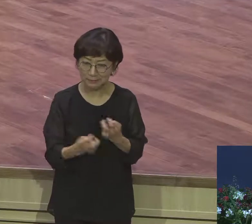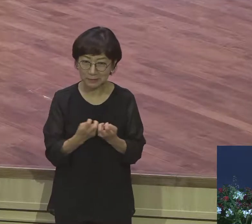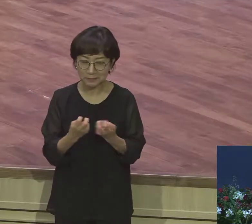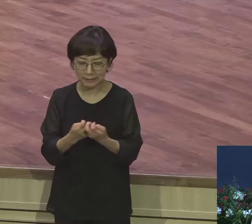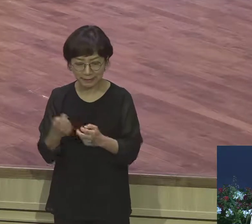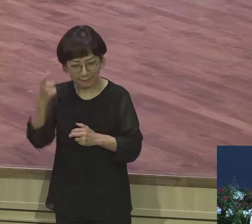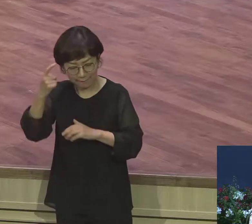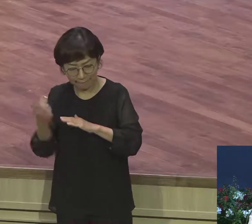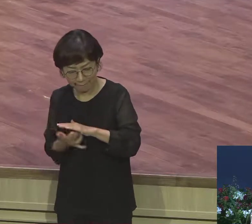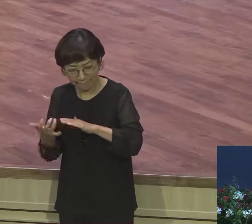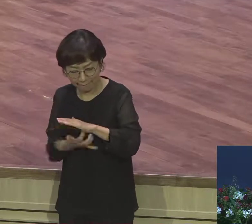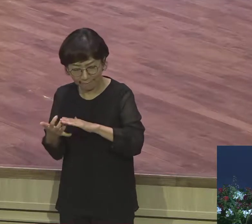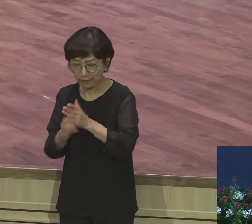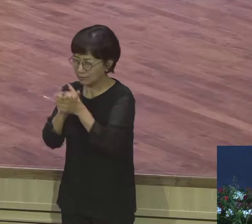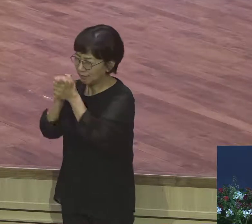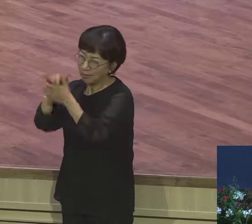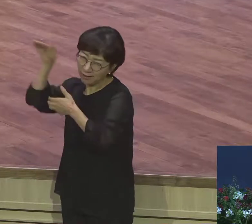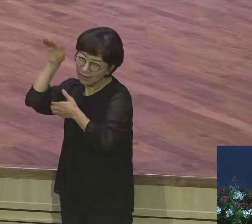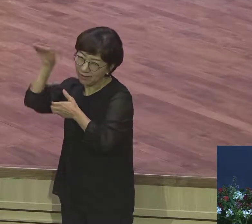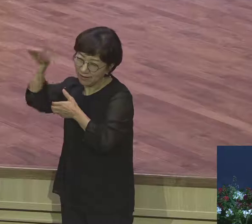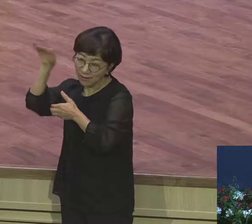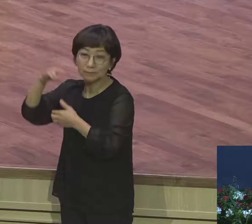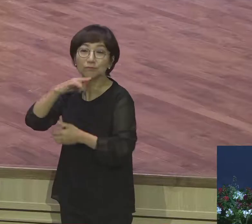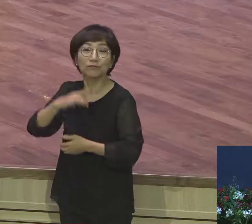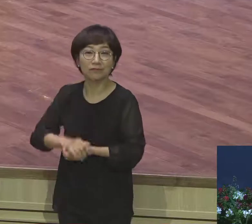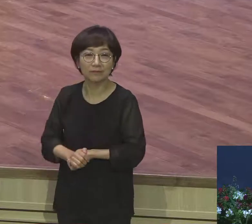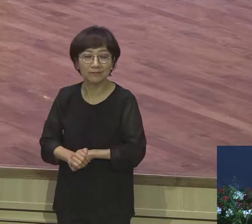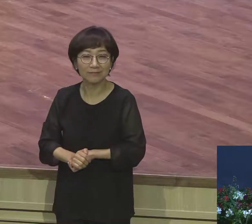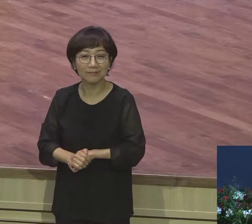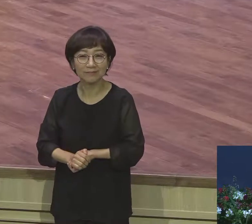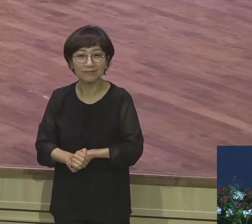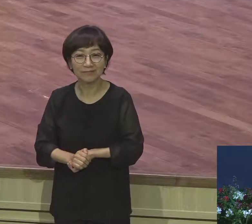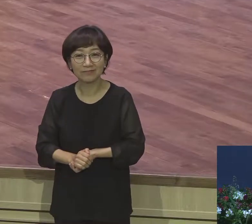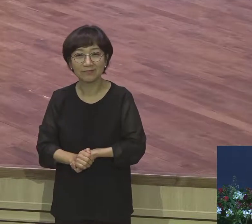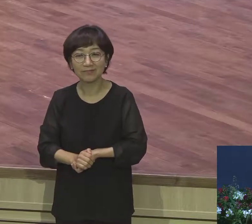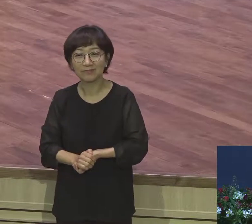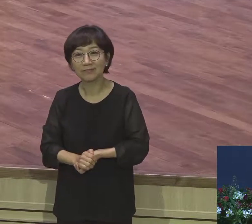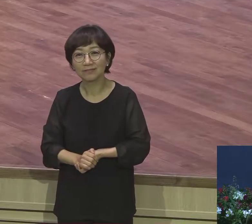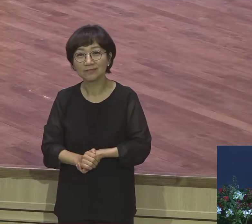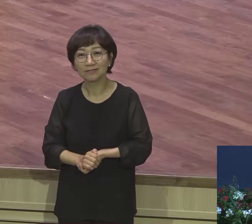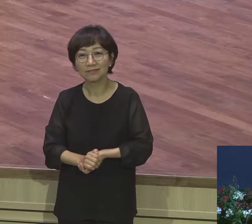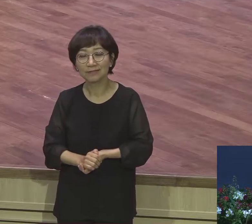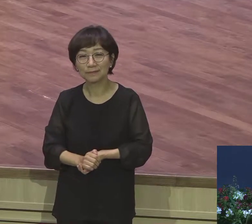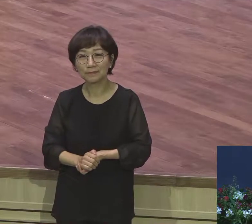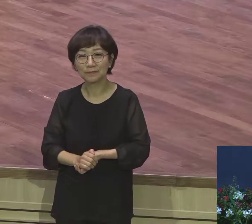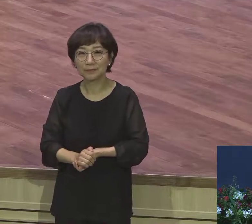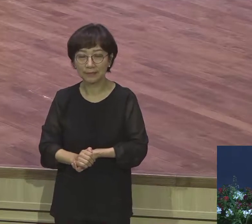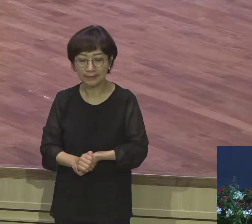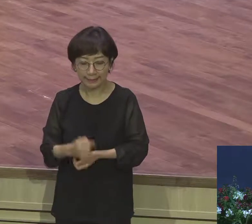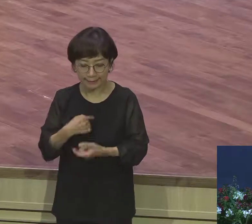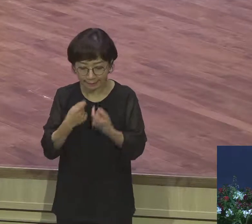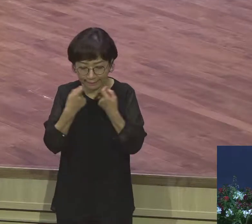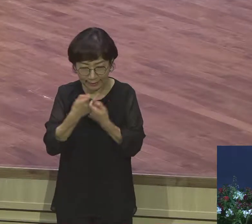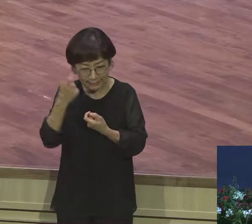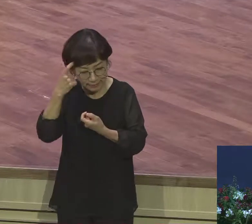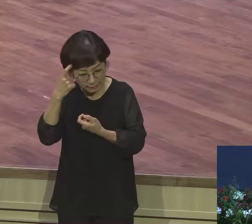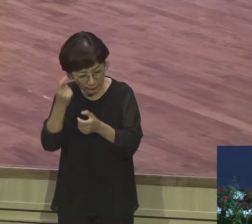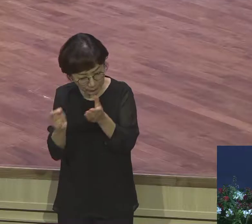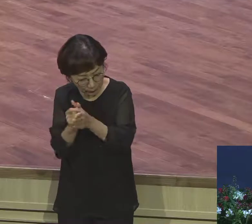이런 목적밖에 없었어요 한마디로 이 기도는 어떤 기도냐 인본주의적 기도예요 여러분 잘